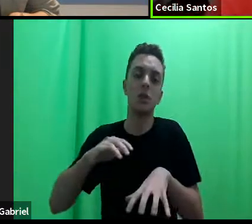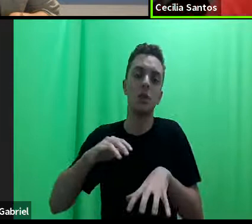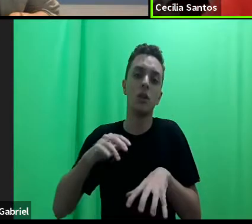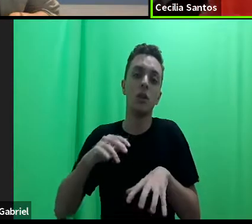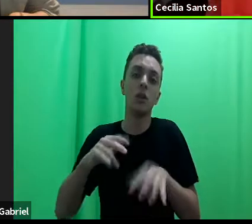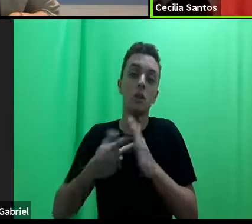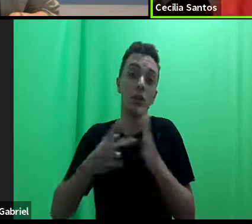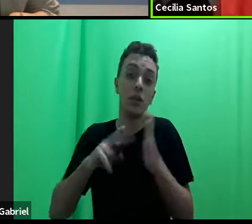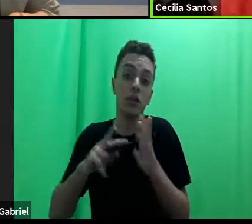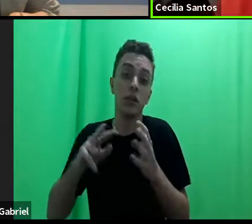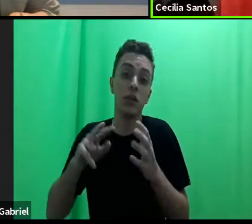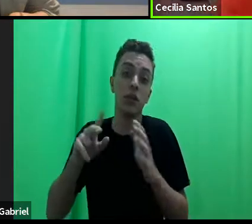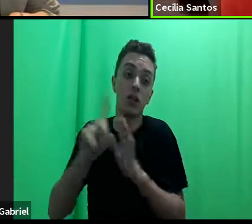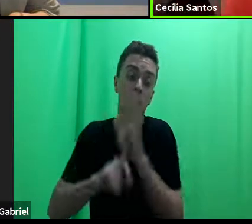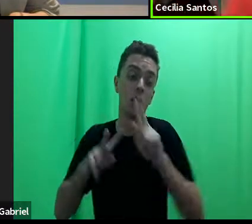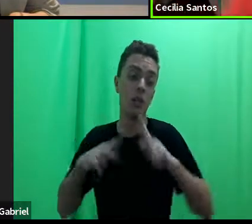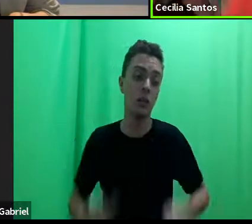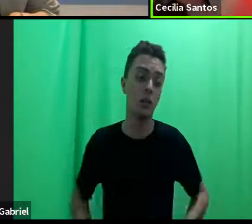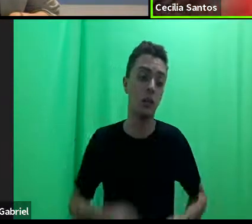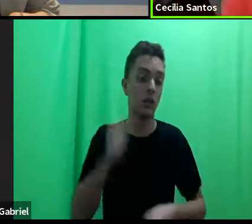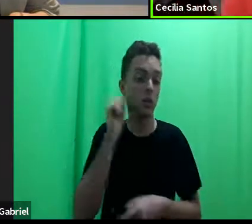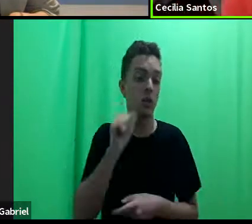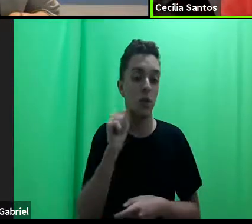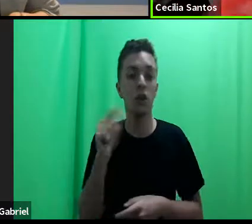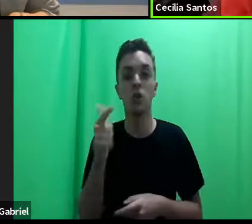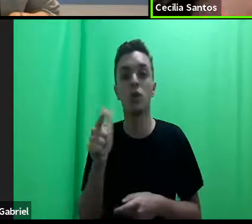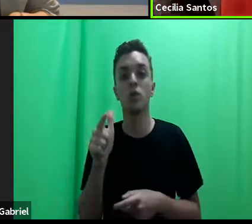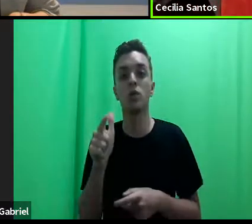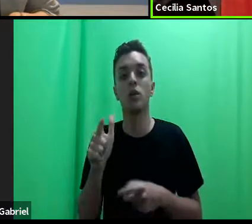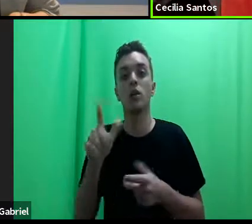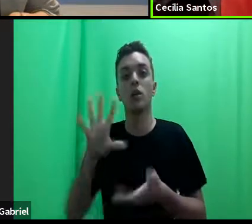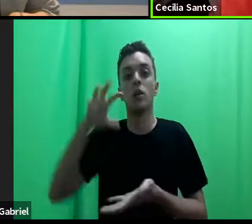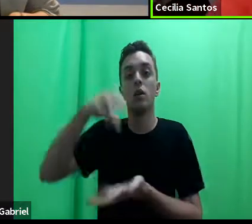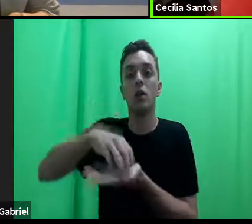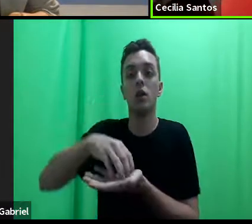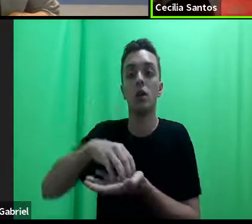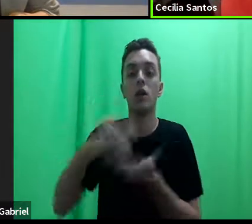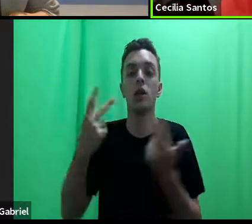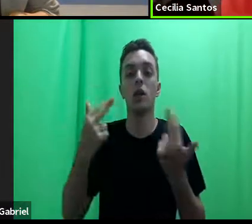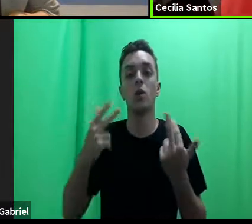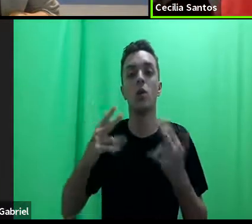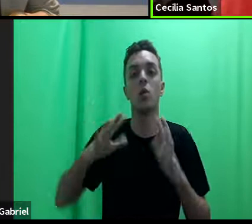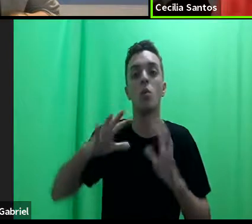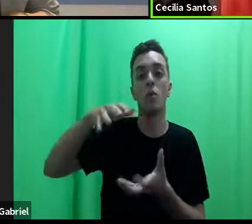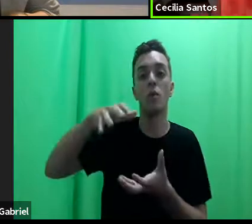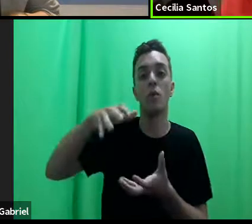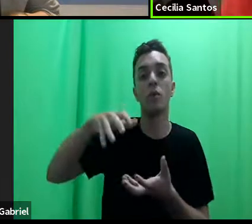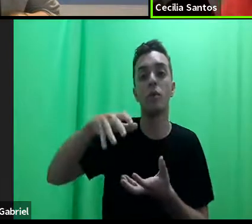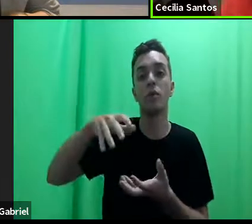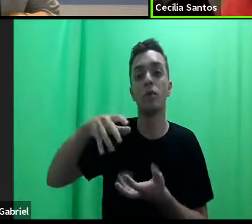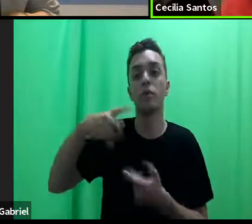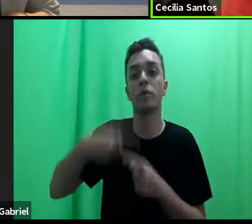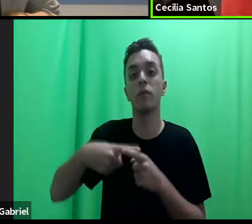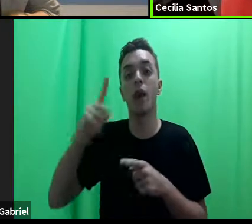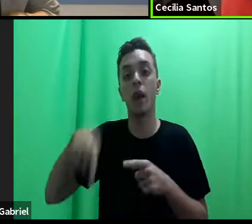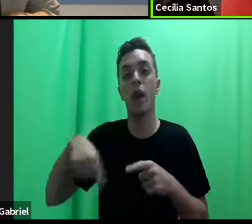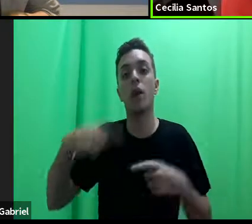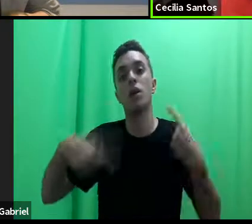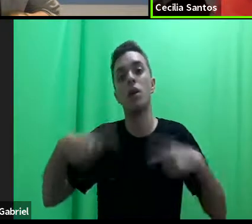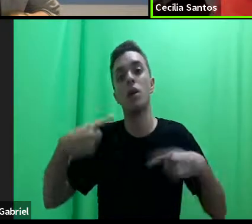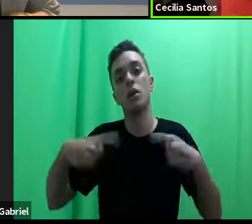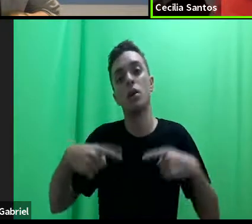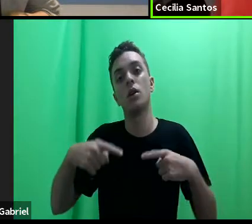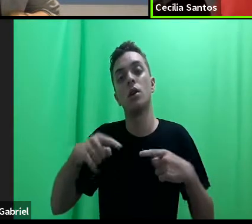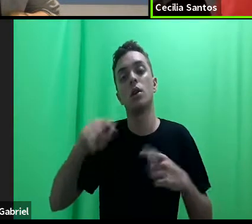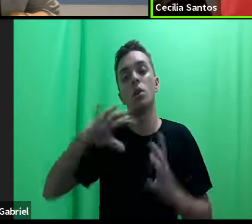direitos humanos das mulheres não tenham se constituído como global. Há um discurso, uma ideia global